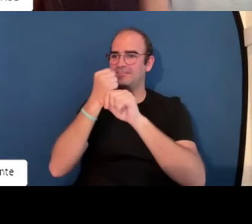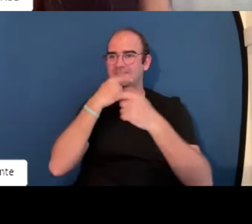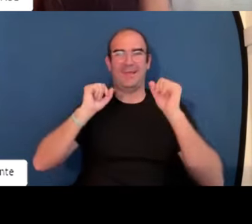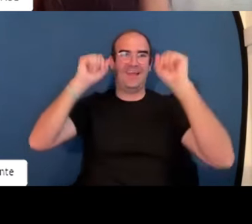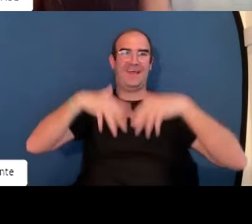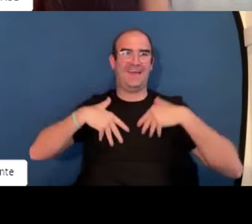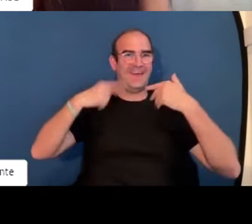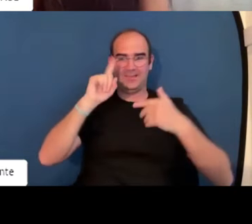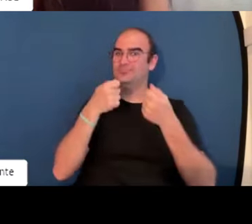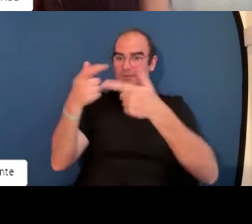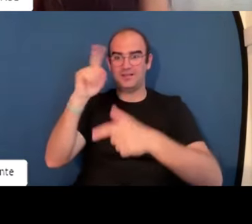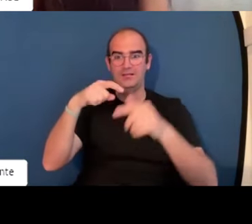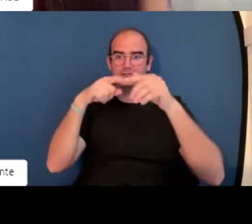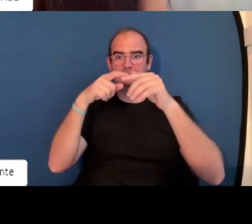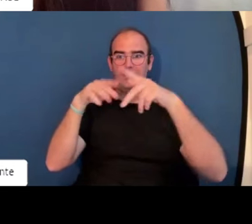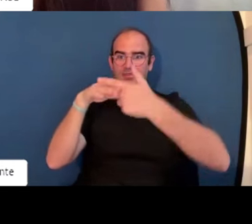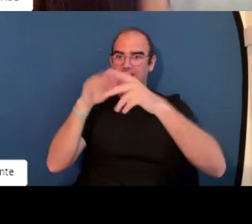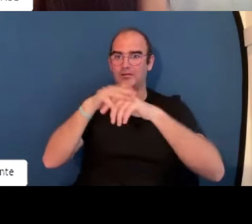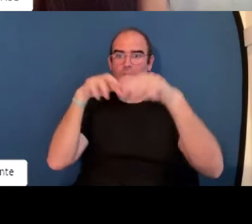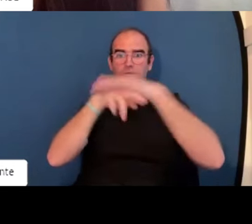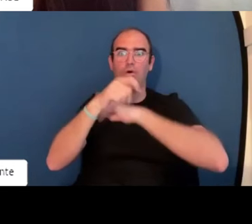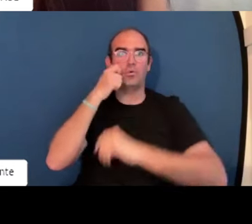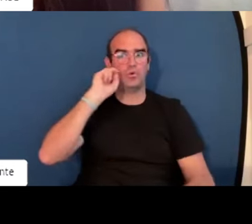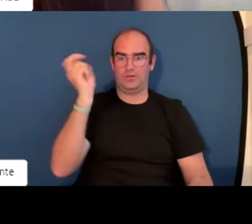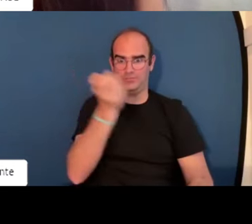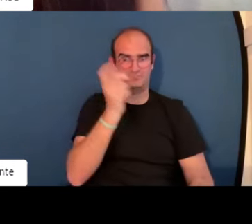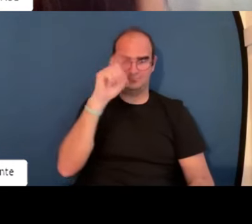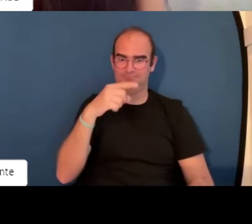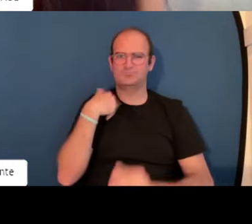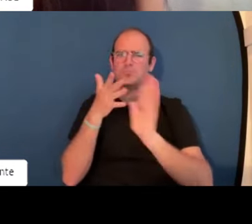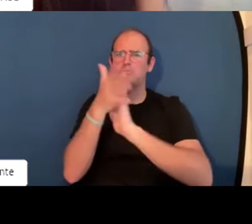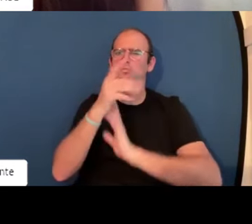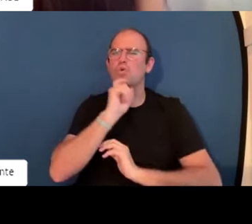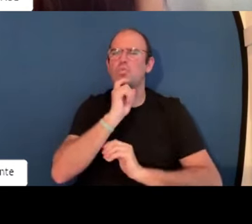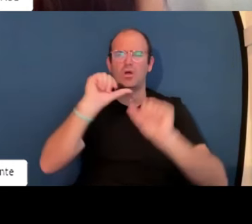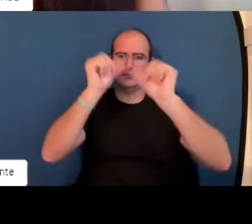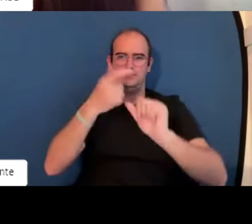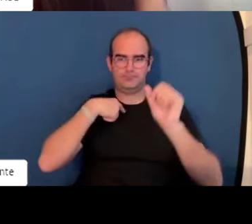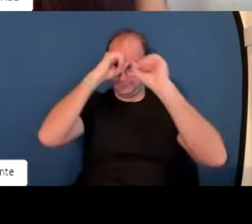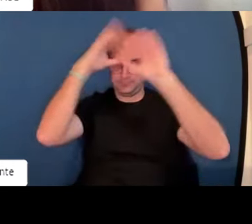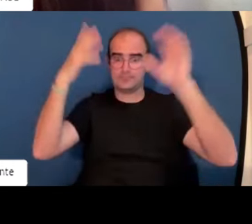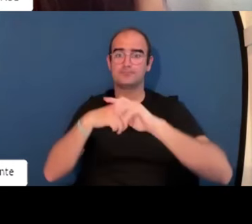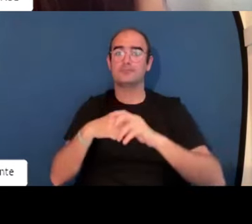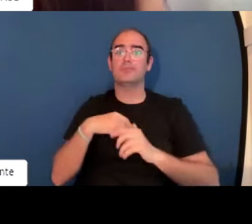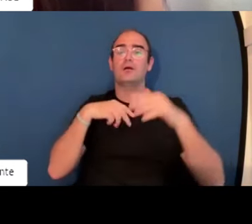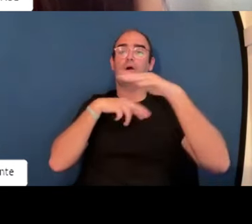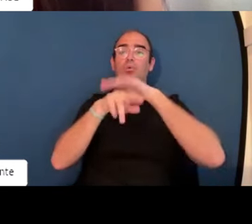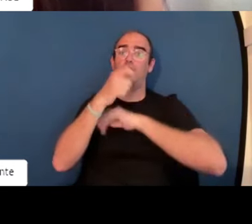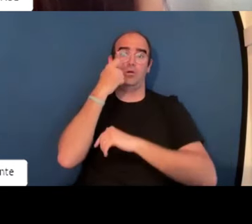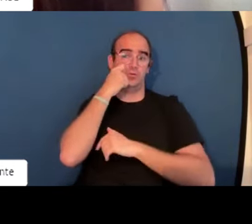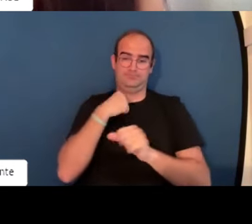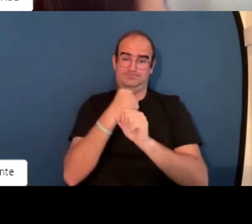bueno ya os he hablado de la inteligencia artificial de diferentes herramientas que podéis aprovechar